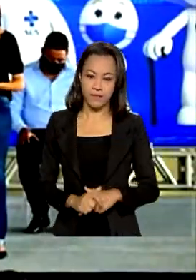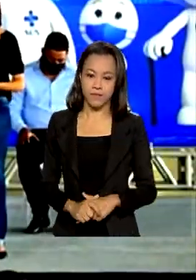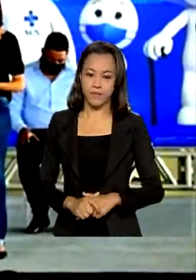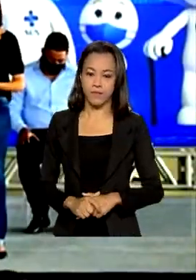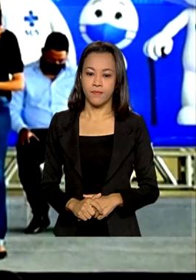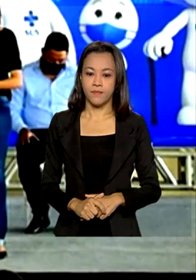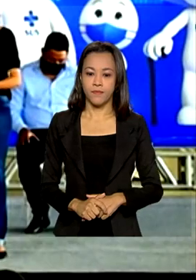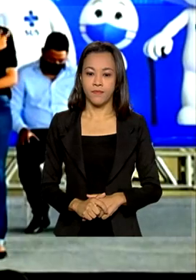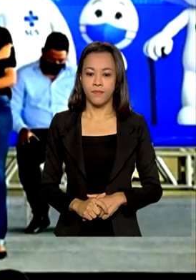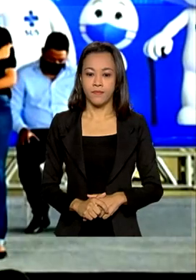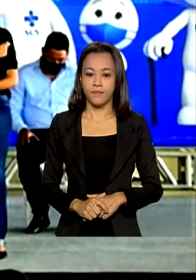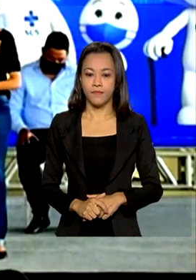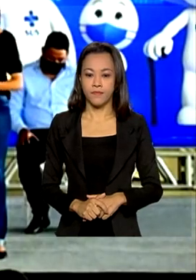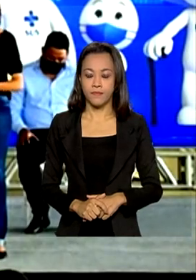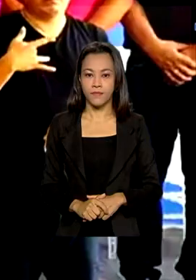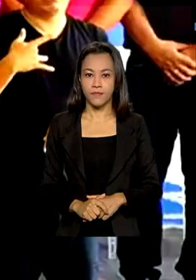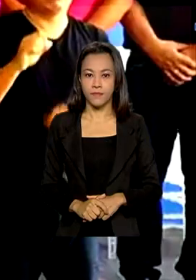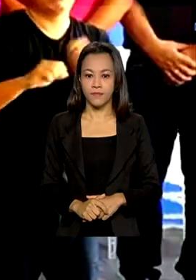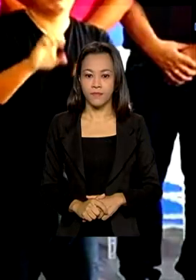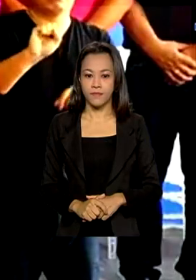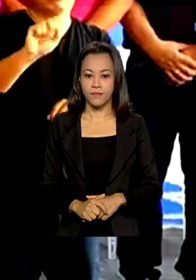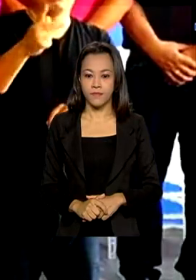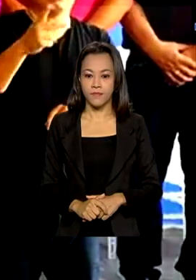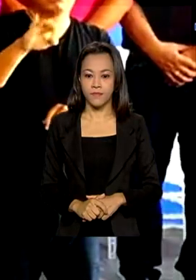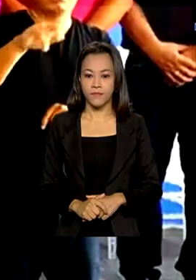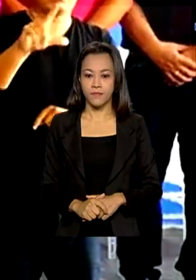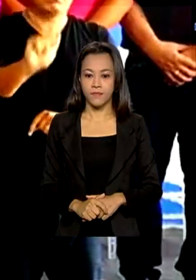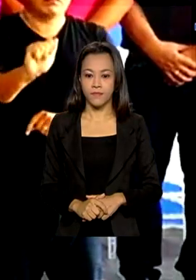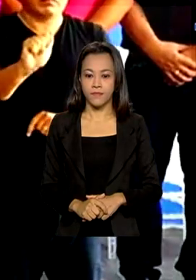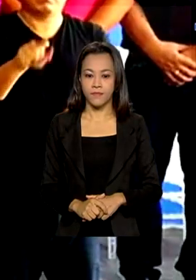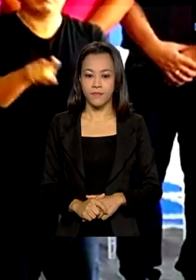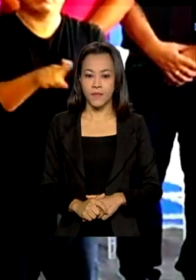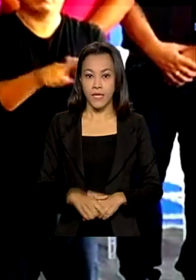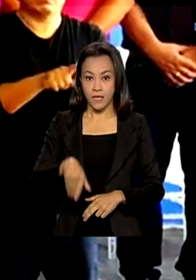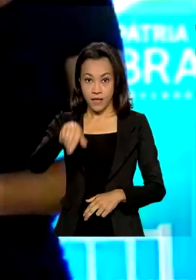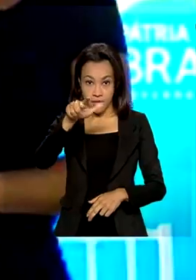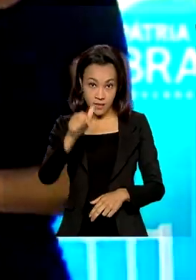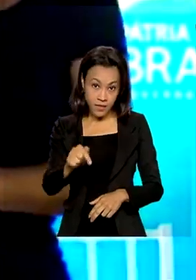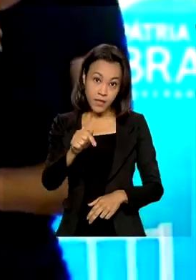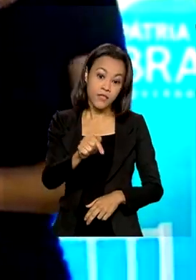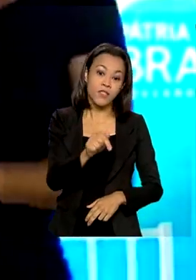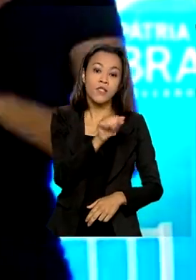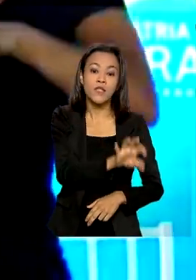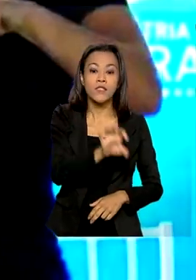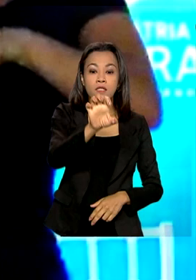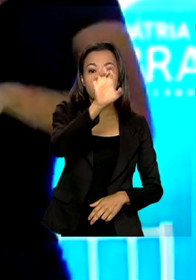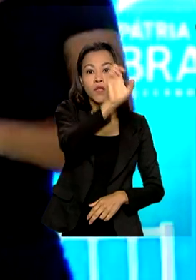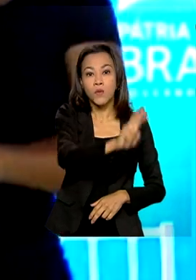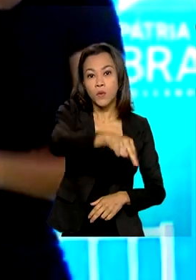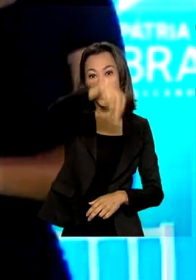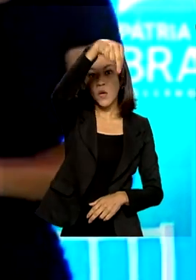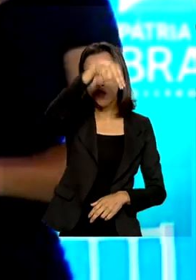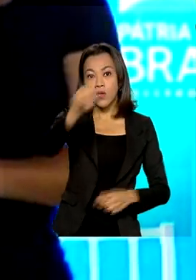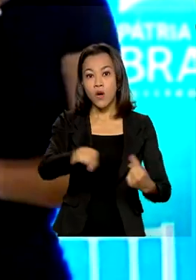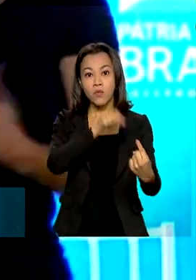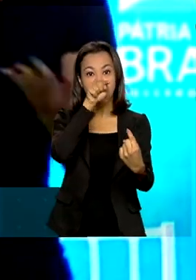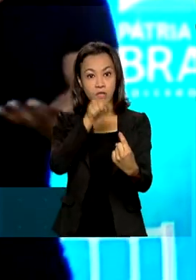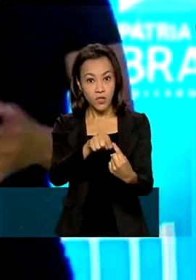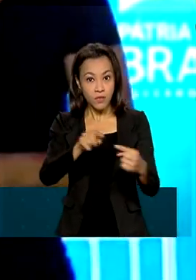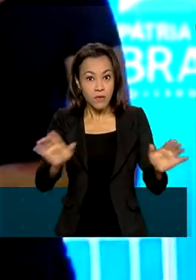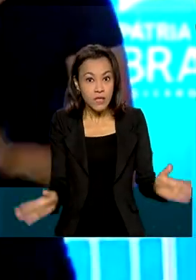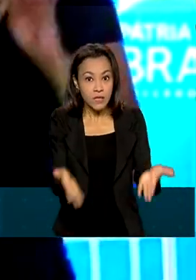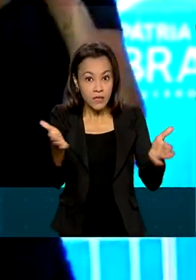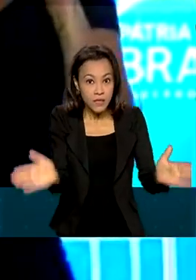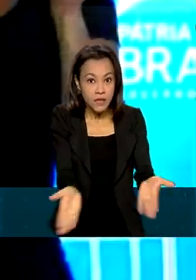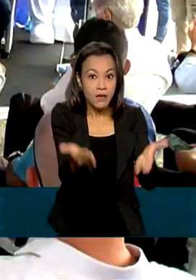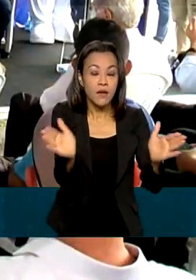E testagem foram realizadas nos sete estados da região norte, com o objetivo de incentivar a população a